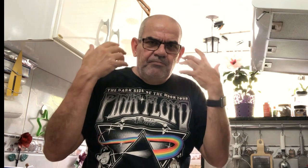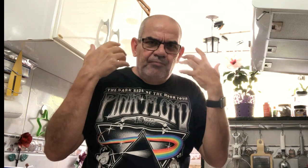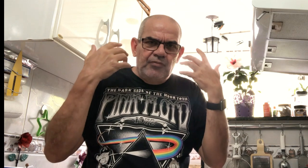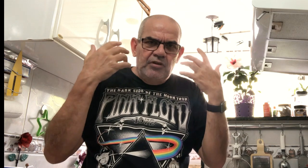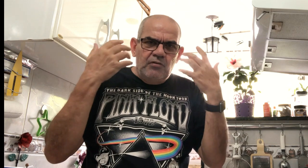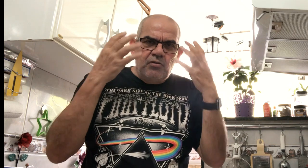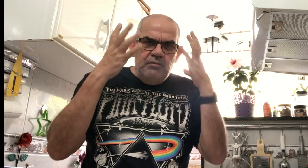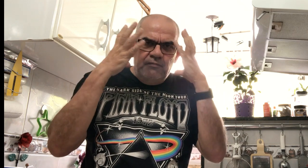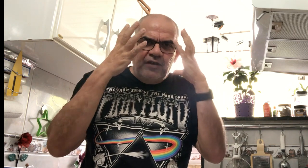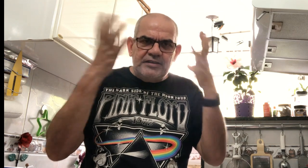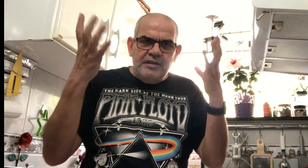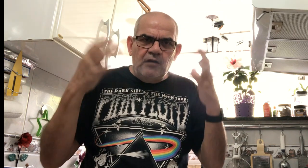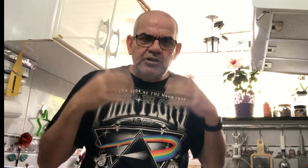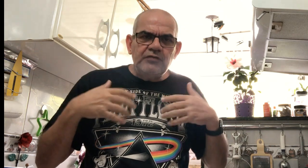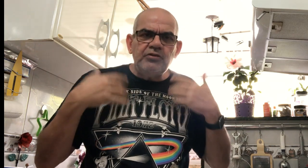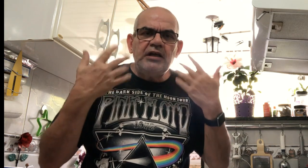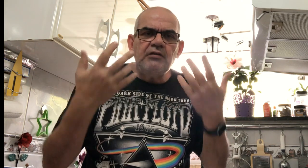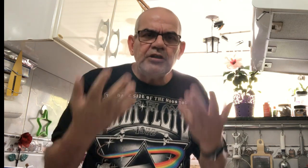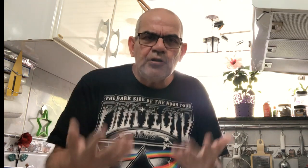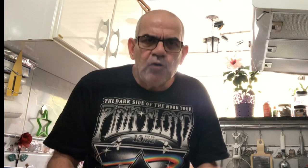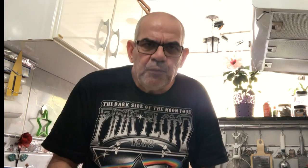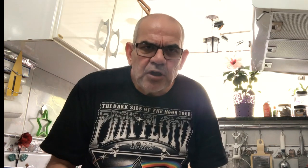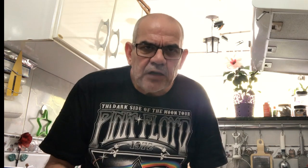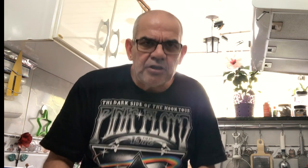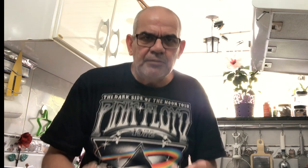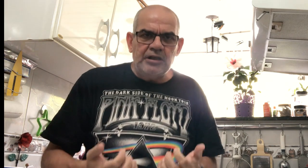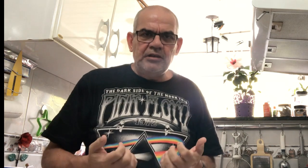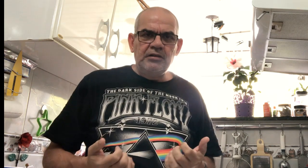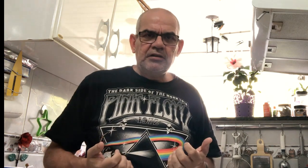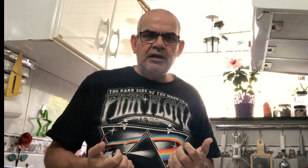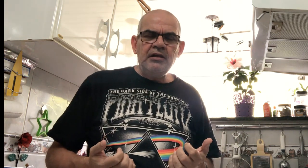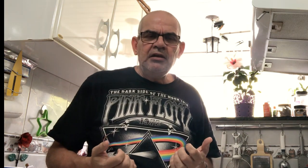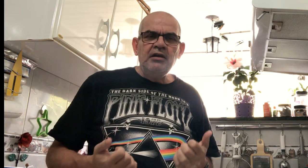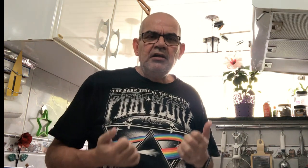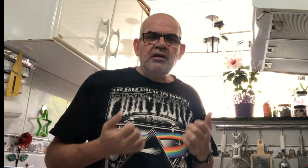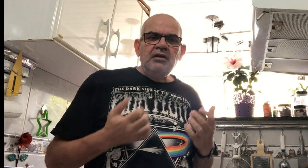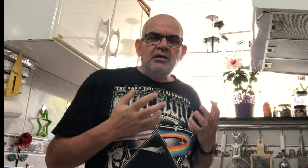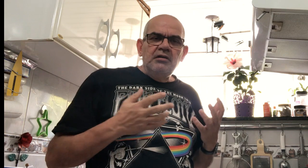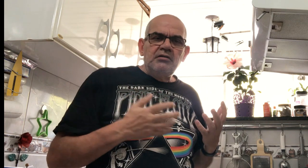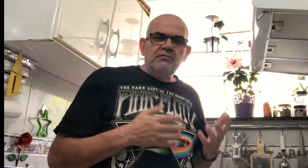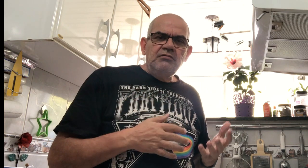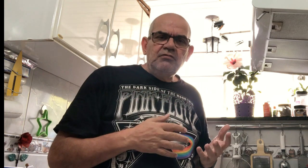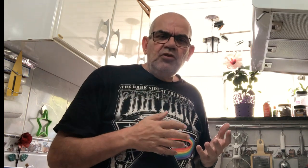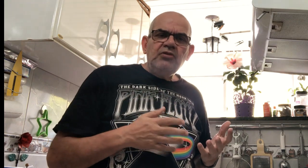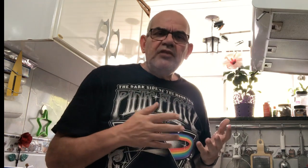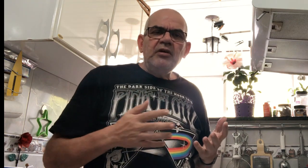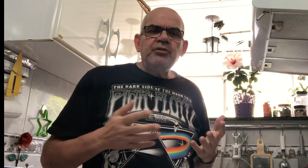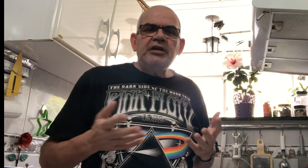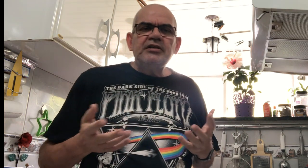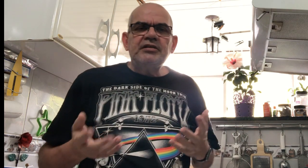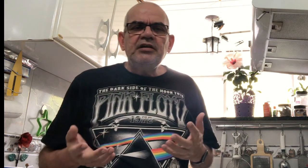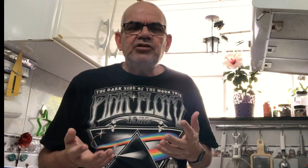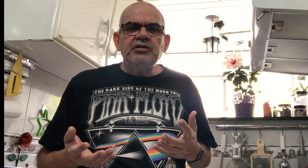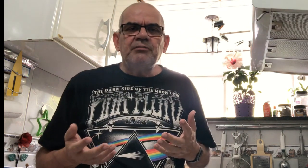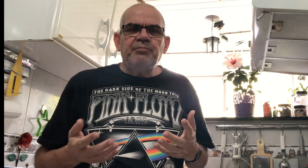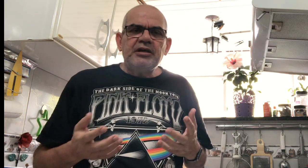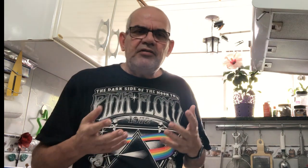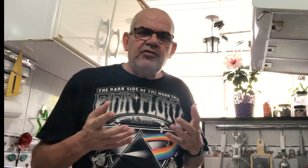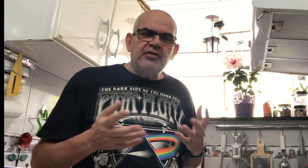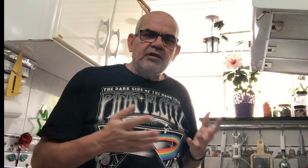de... facial, vocês vão ter a linguagem corporal também. Tá? Um outro exemplo interessante para esse sinal